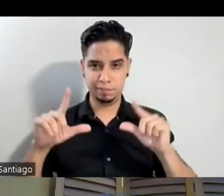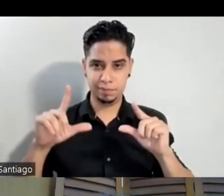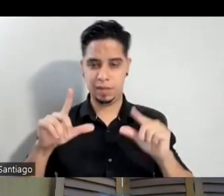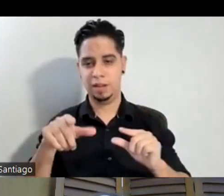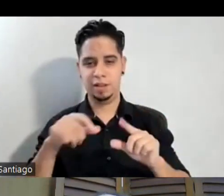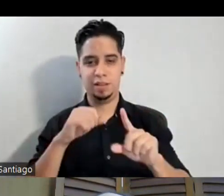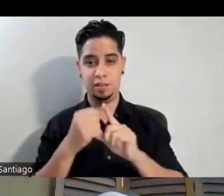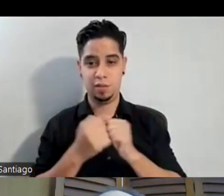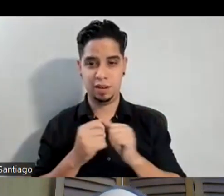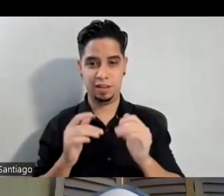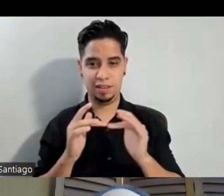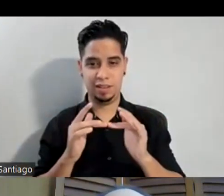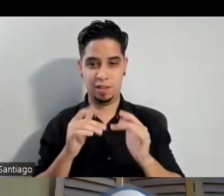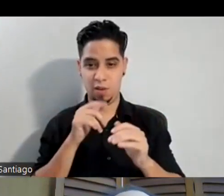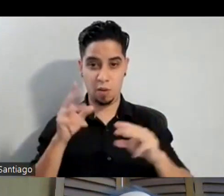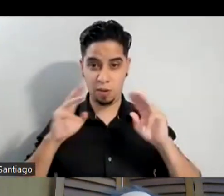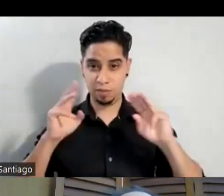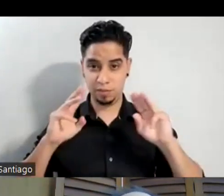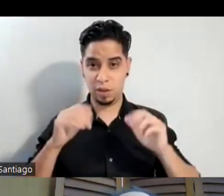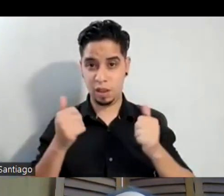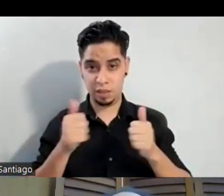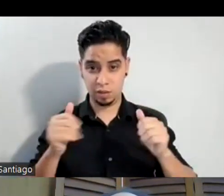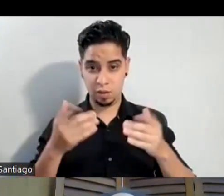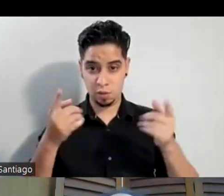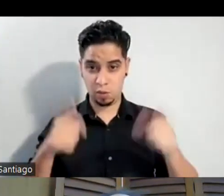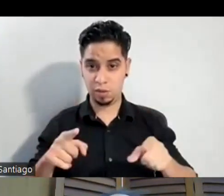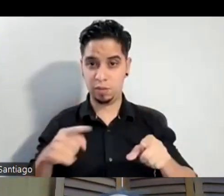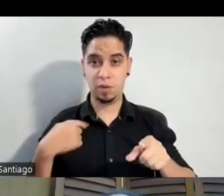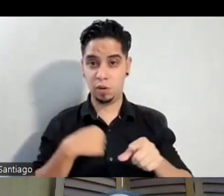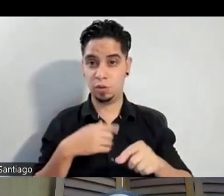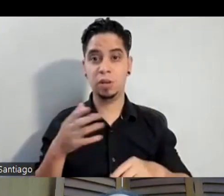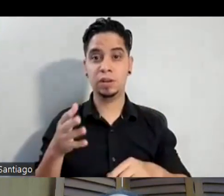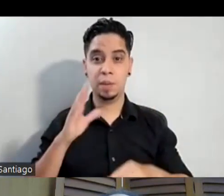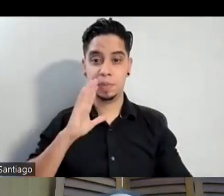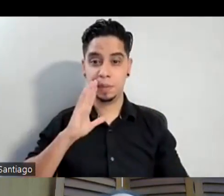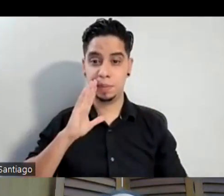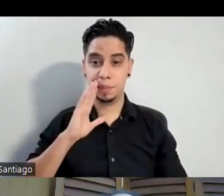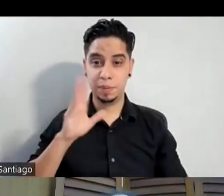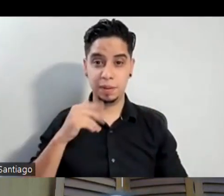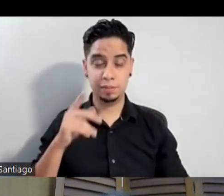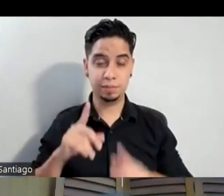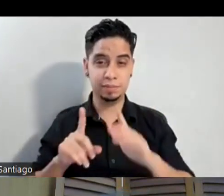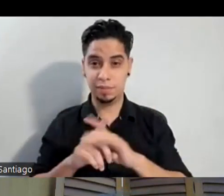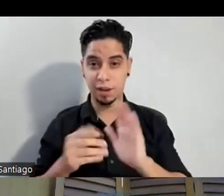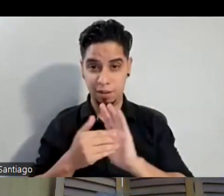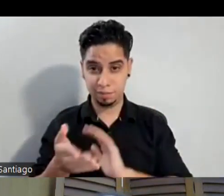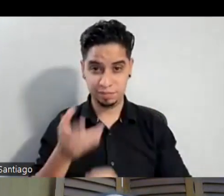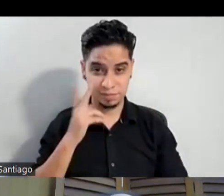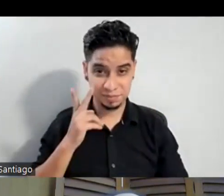preocupe. Cualquier cosa, pues, le decimos, ¡eh, Gabylí! ¡Ah, mira! ¡Ah, mira, ahí llegó! ¡Ah,